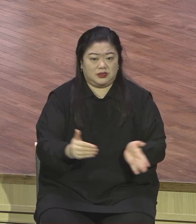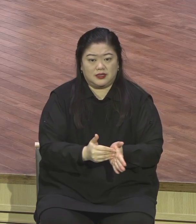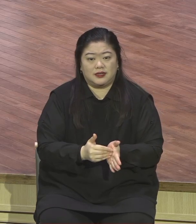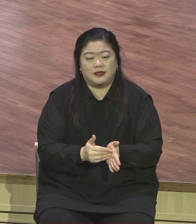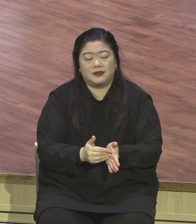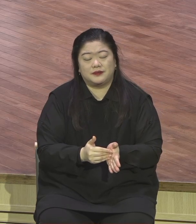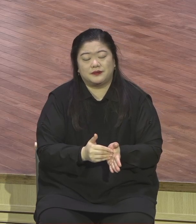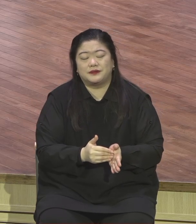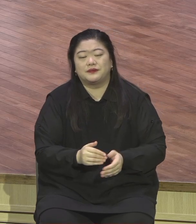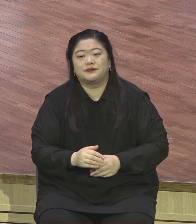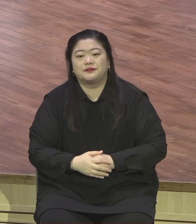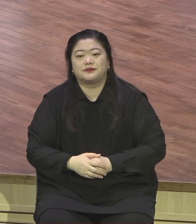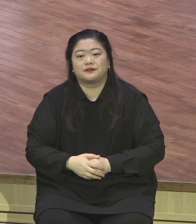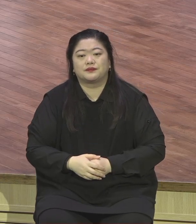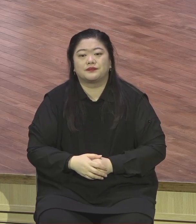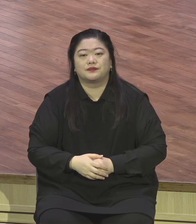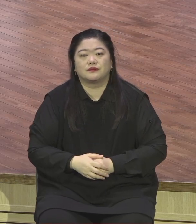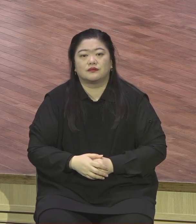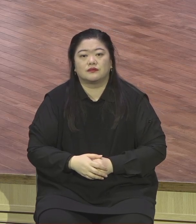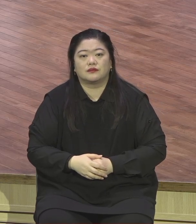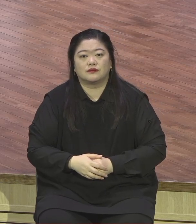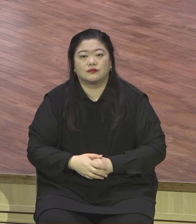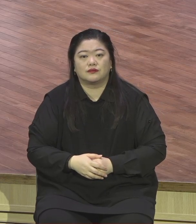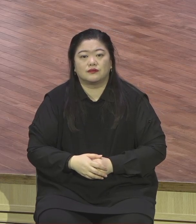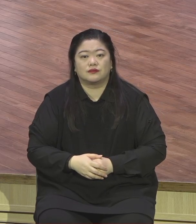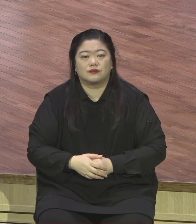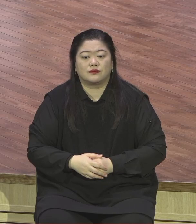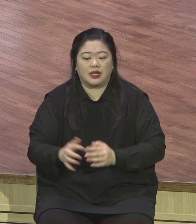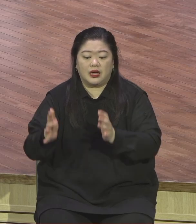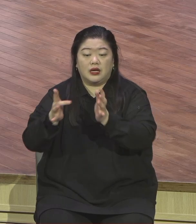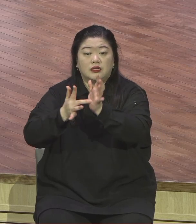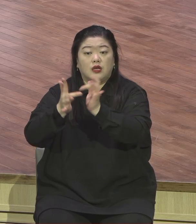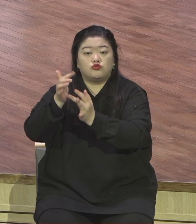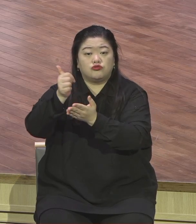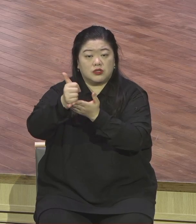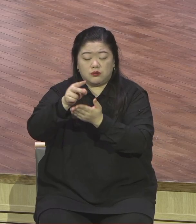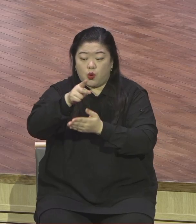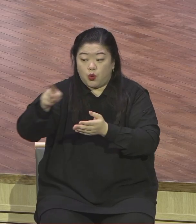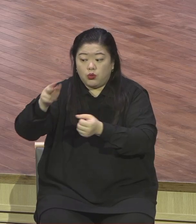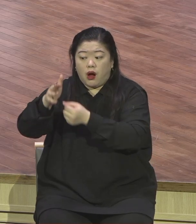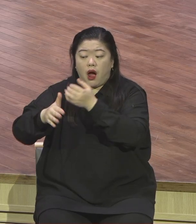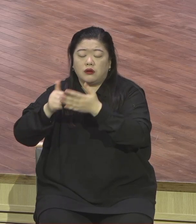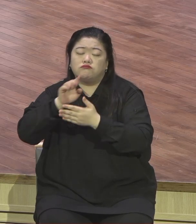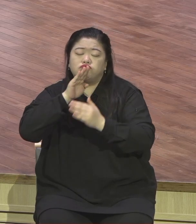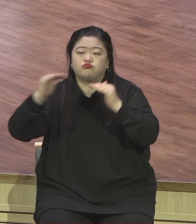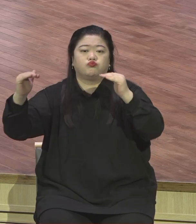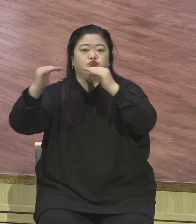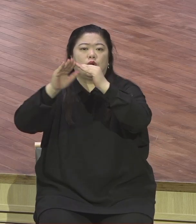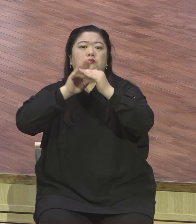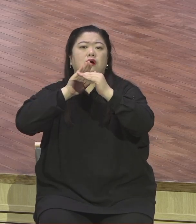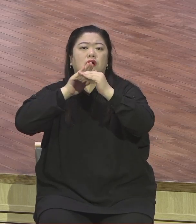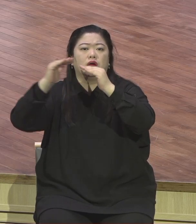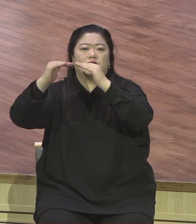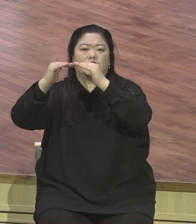예수님은 종의 형체를 가지사 사람과 같이 되었고 십자가에